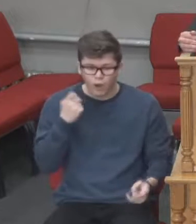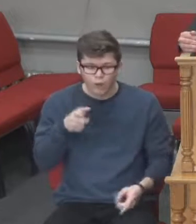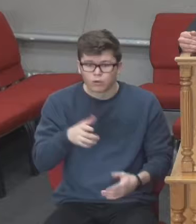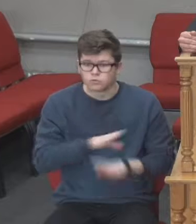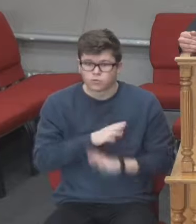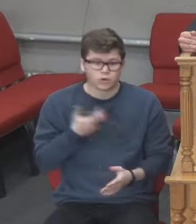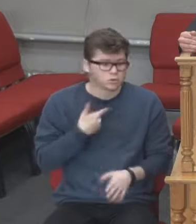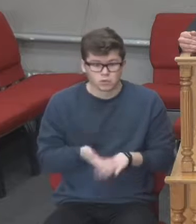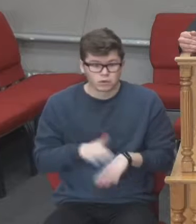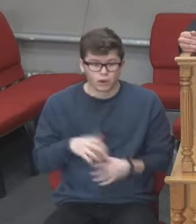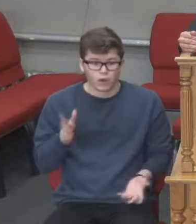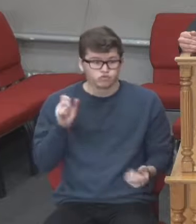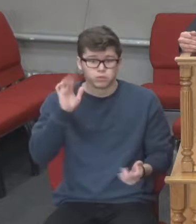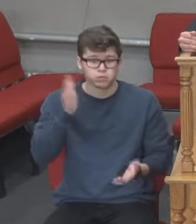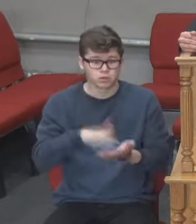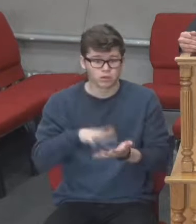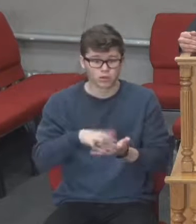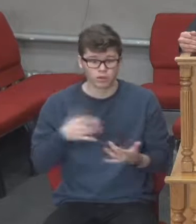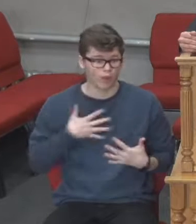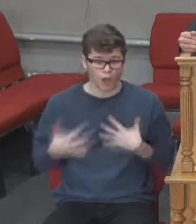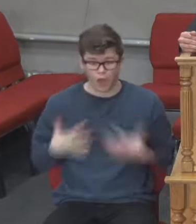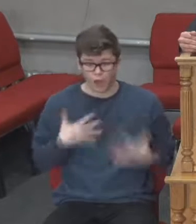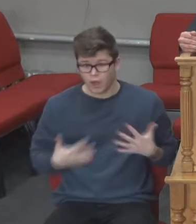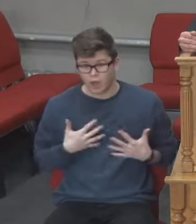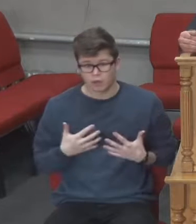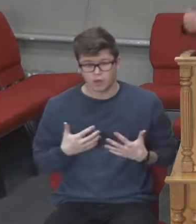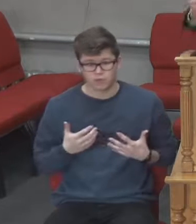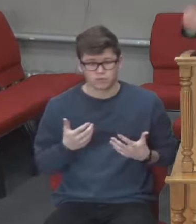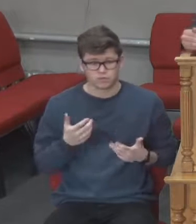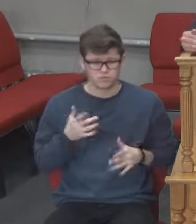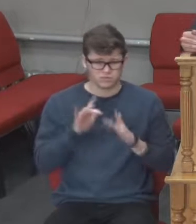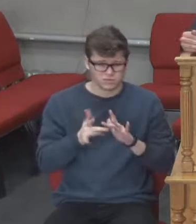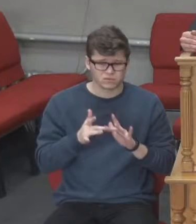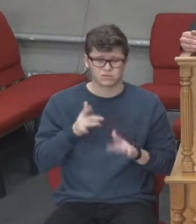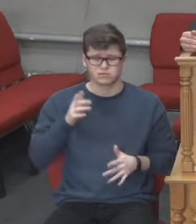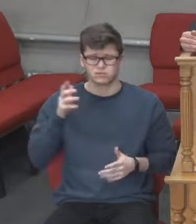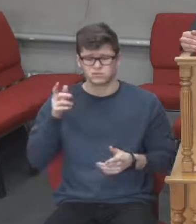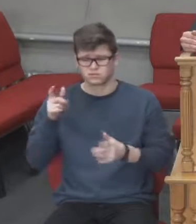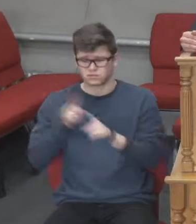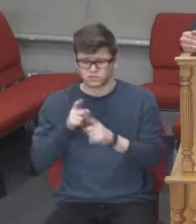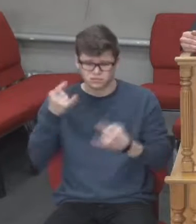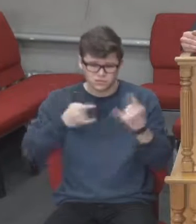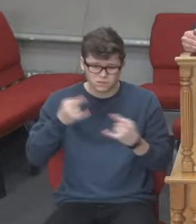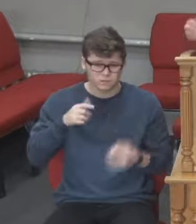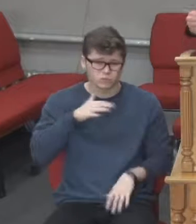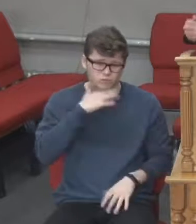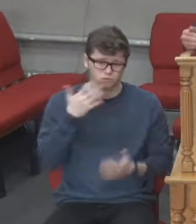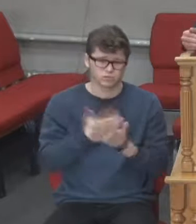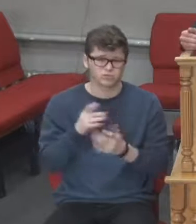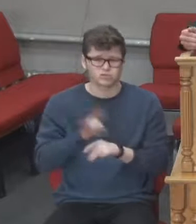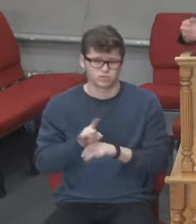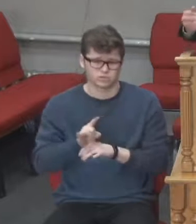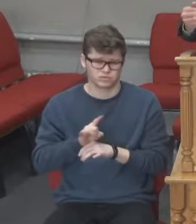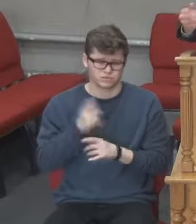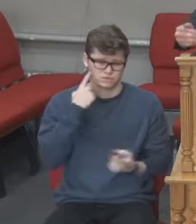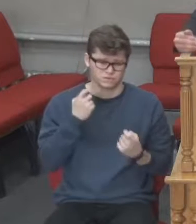пильними. Телебачення, радіо, інтернет несе багато неправди. Будь ласка, почитайте те,